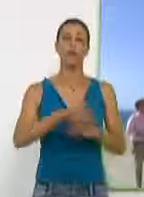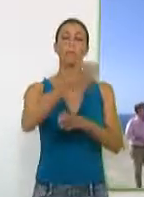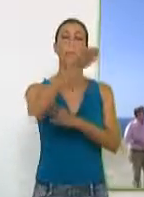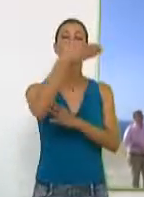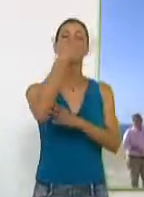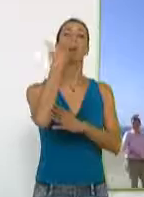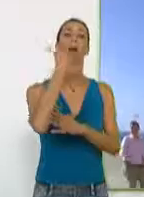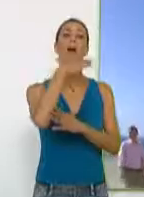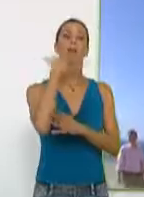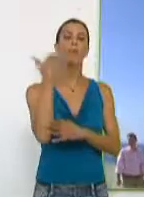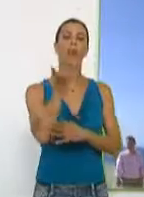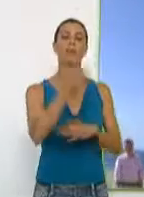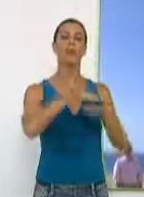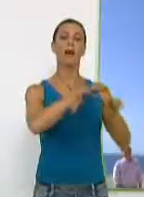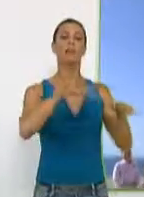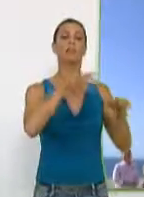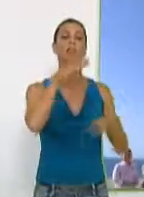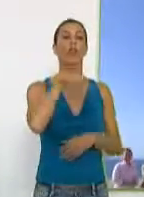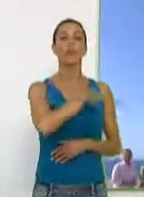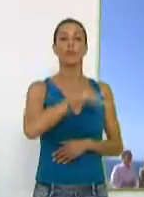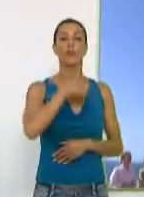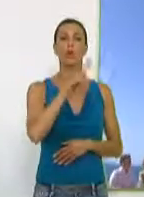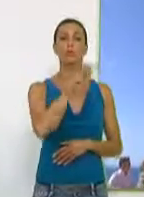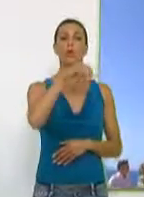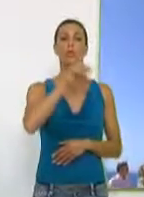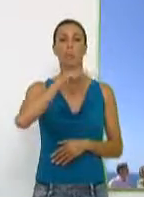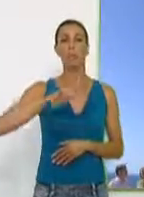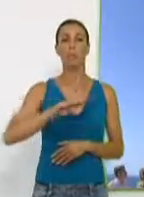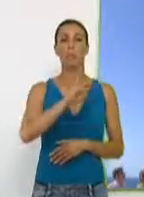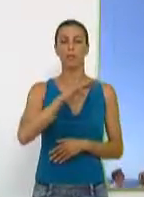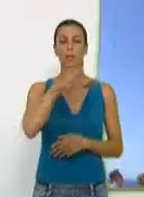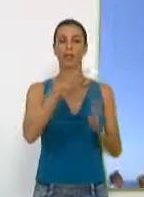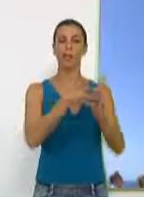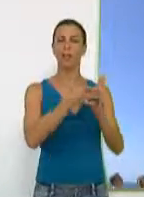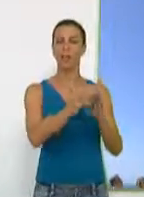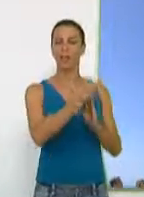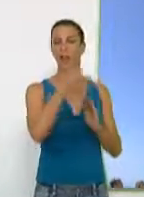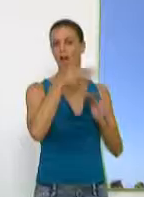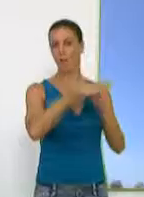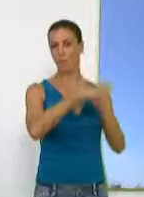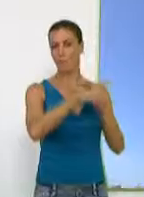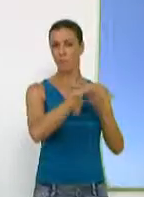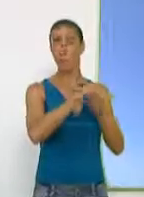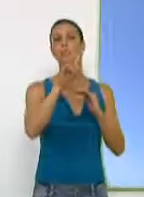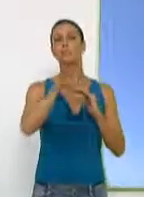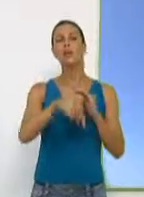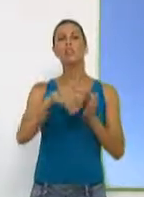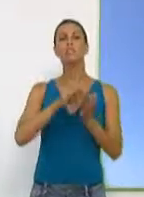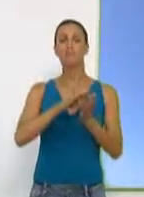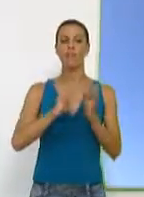Las banderas azules ondean en las playas del Llano y la de Poniente como distintivo de calidad de las aguas y los servicios que se ofrecen en